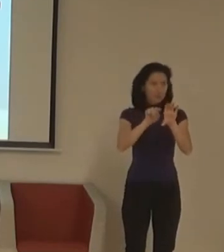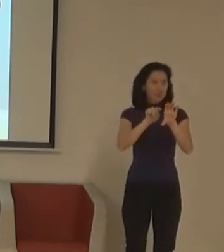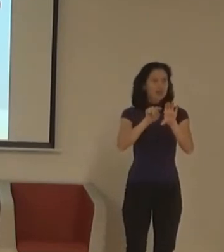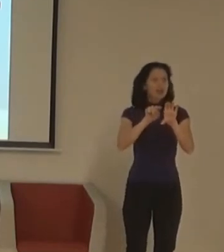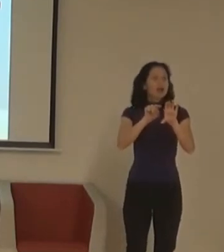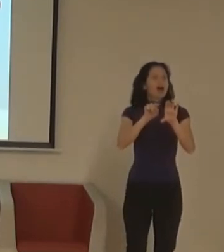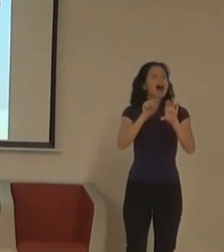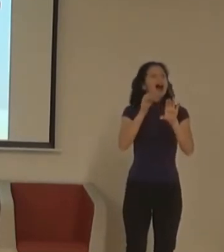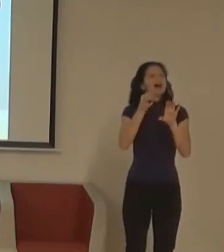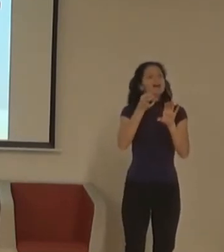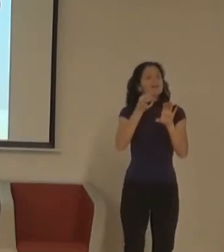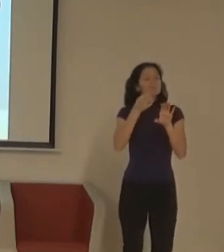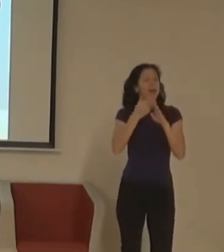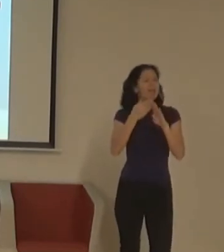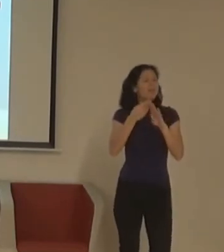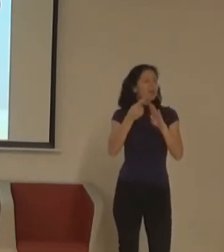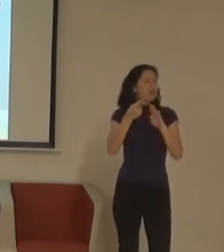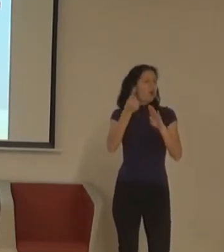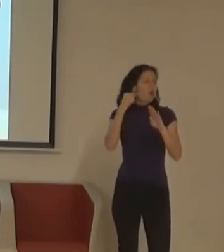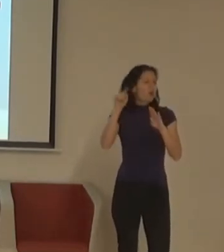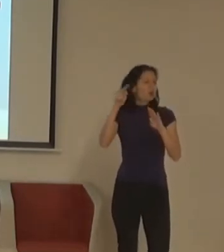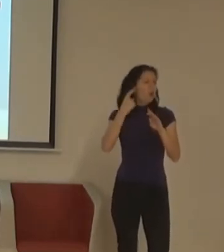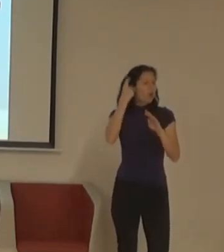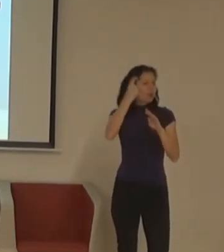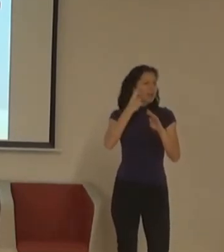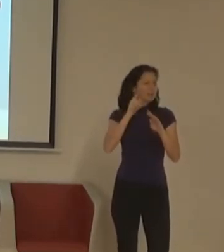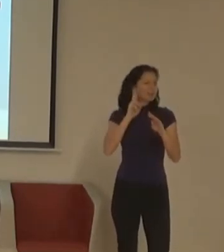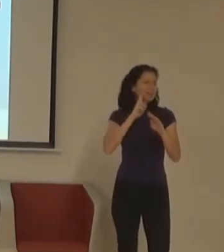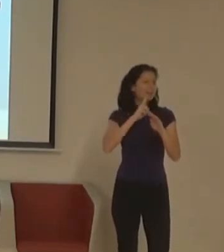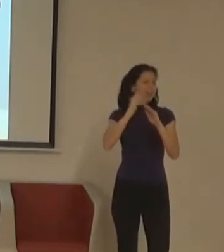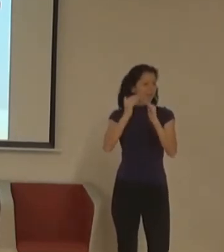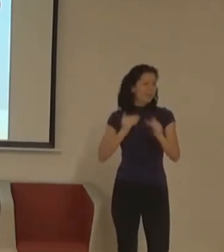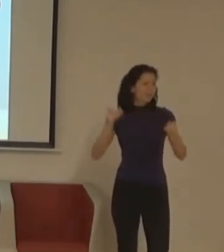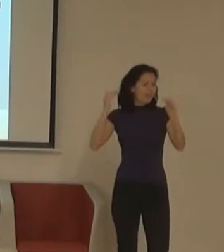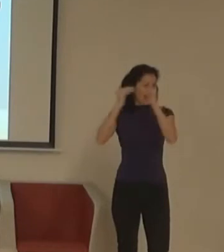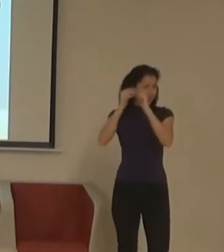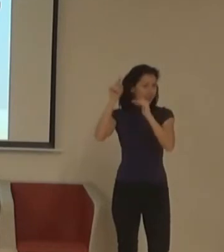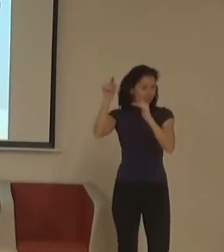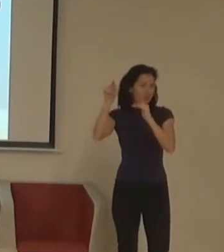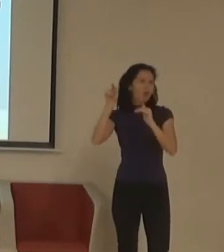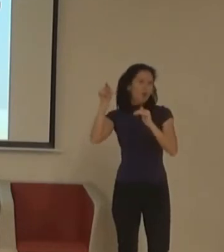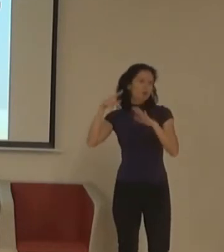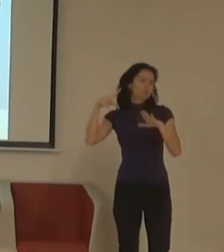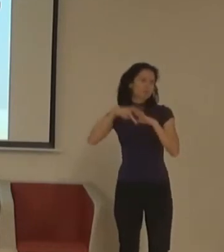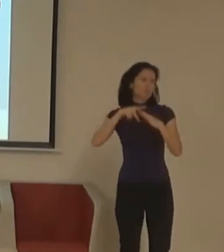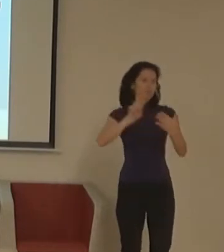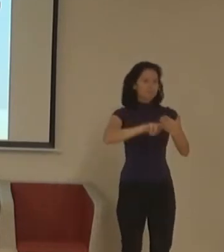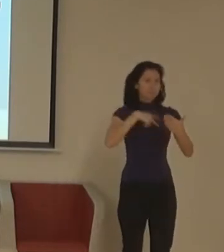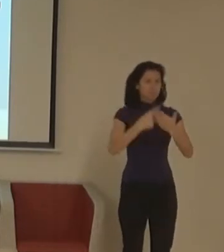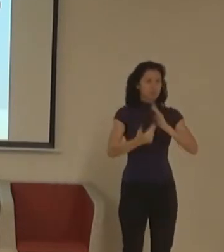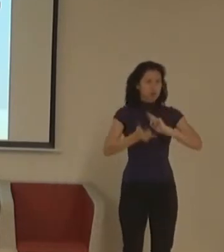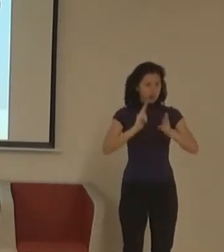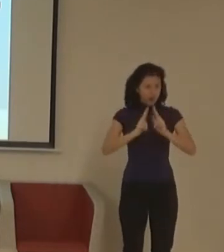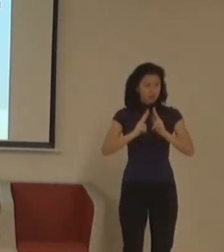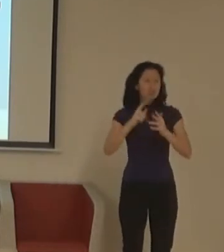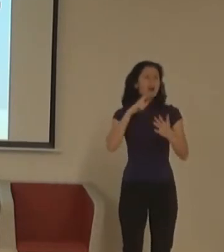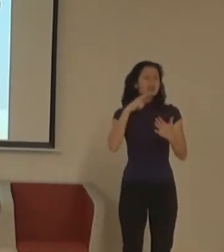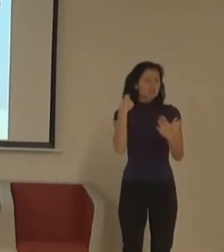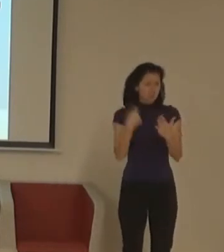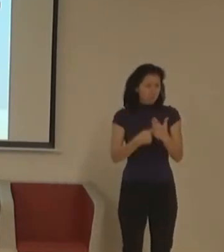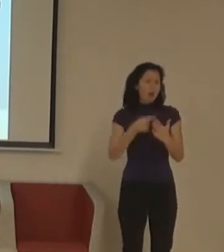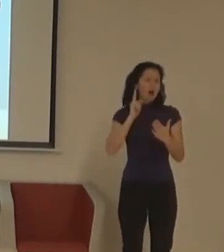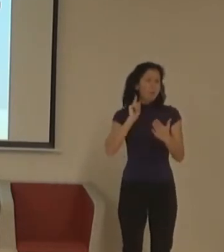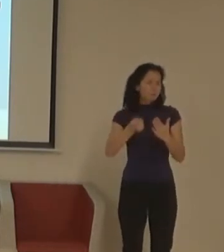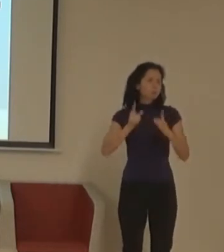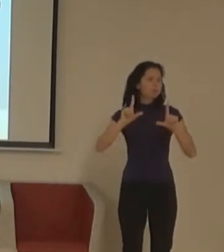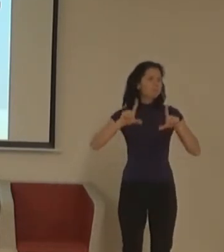pluginu v rozšíření TheFriendly, které některé instituce začínají používat. Je to přístupné pouze z vyhledávače CHROM. Není to